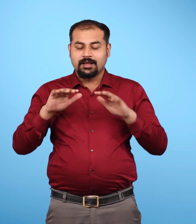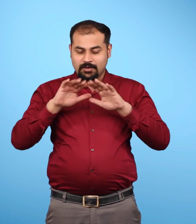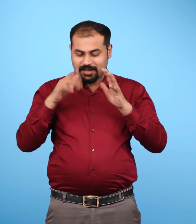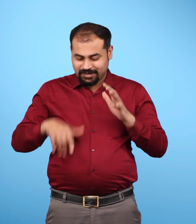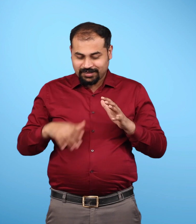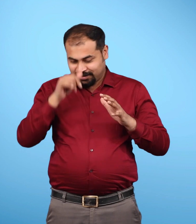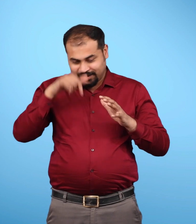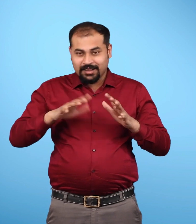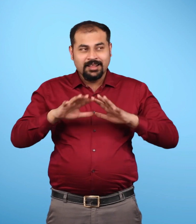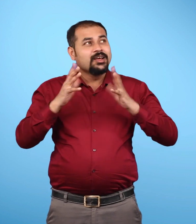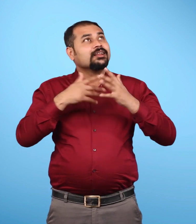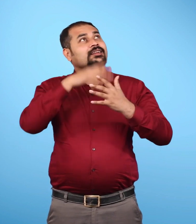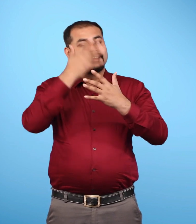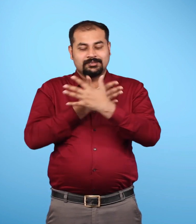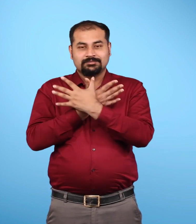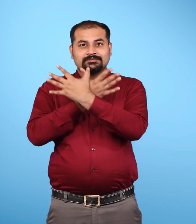उपग्रह ब्रहमण करते हैं